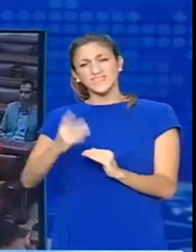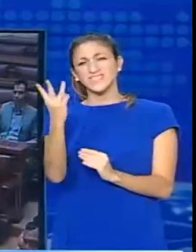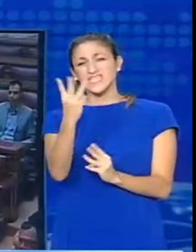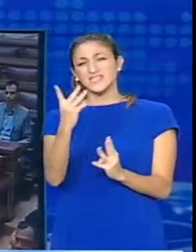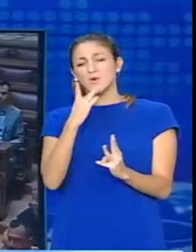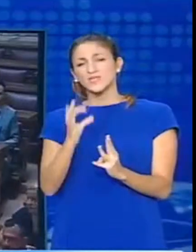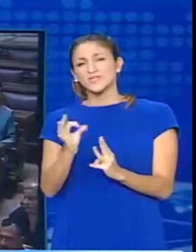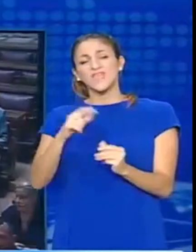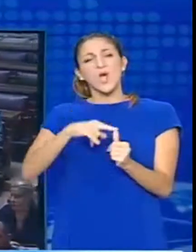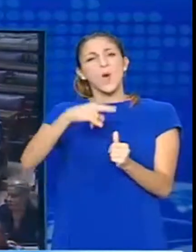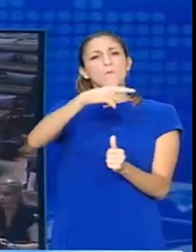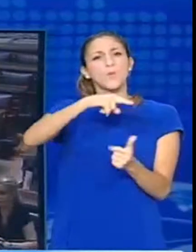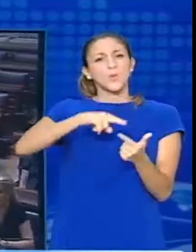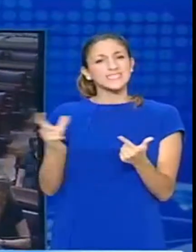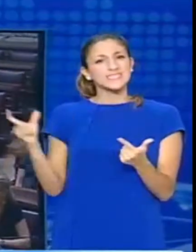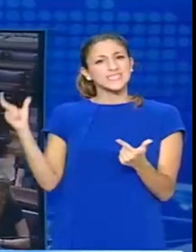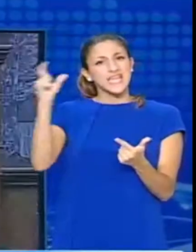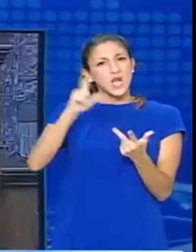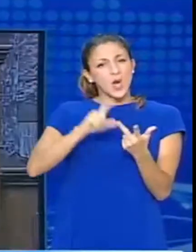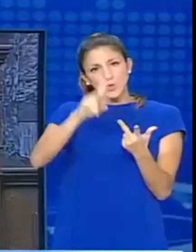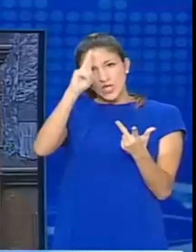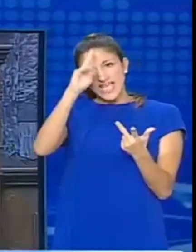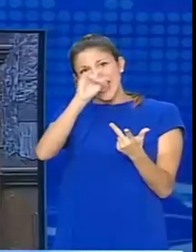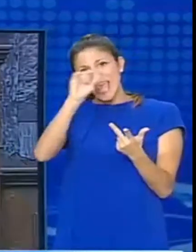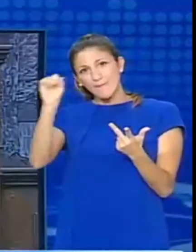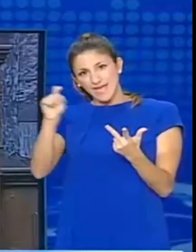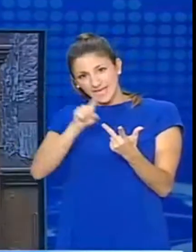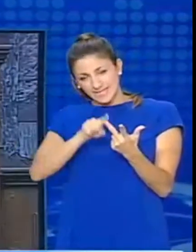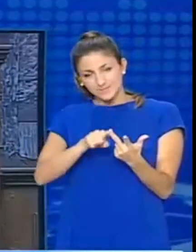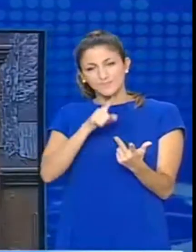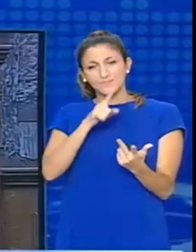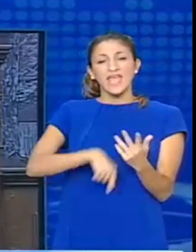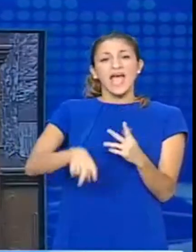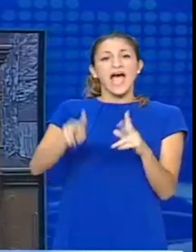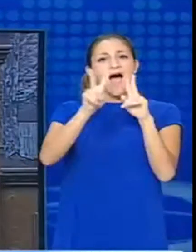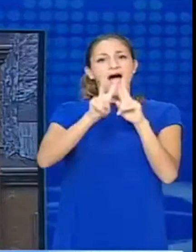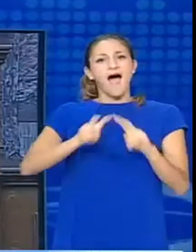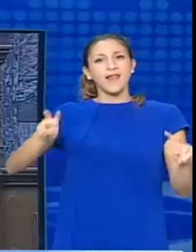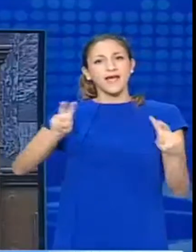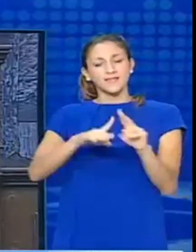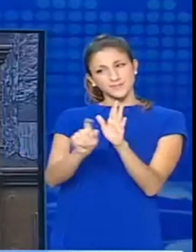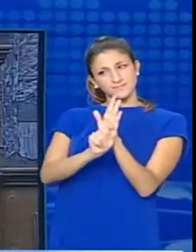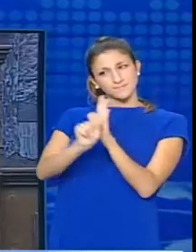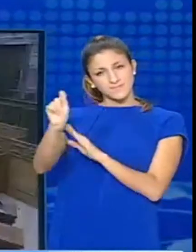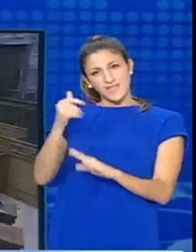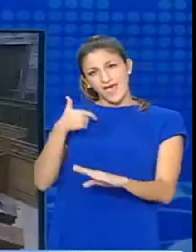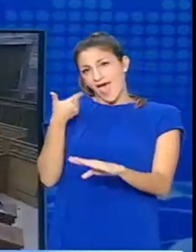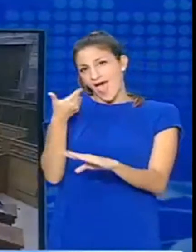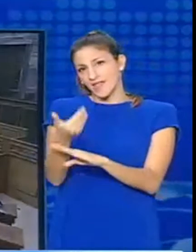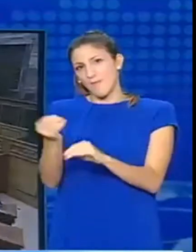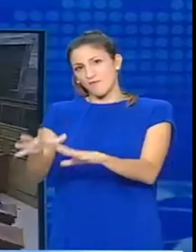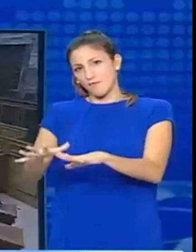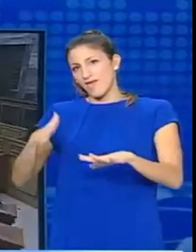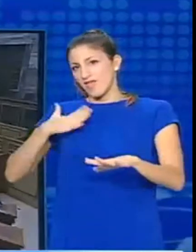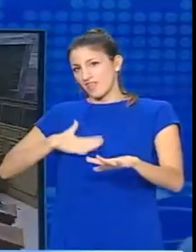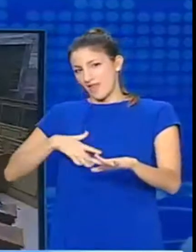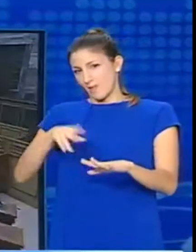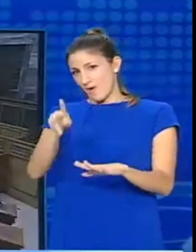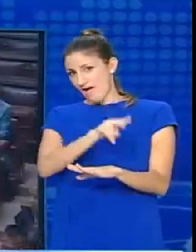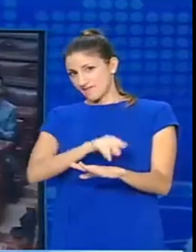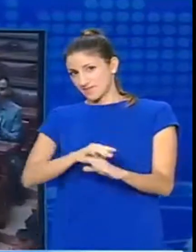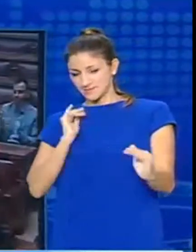καθώς και άλλων για παλαιότερες υποθέσεις. Οι ανακριτές Γεωργουλέας και Παπακώστας οι οποίοι και στο έγγραφό τους προς τη Βουλή